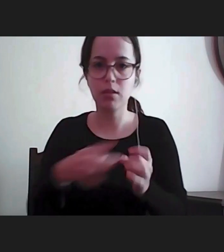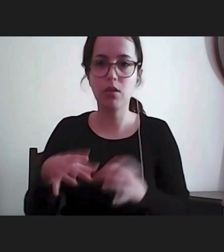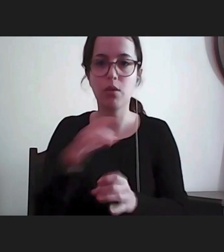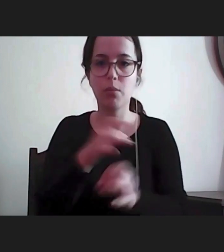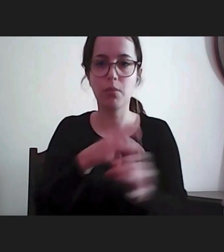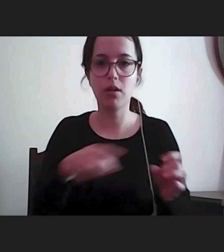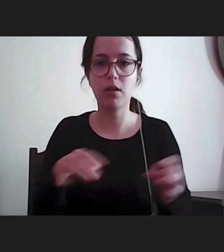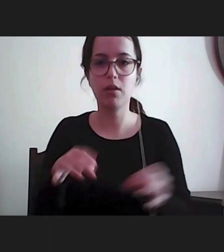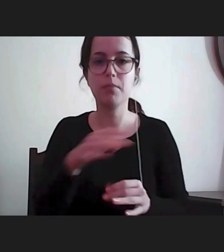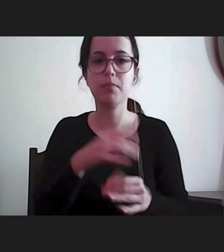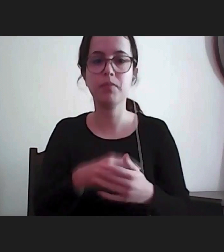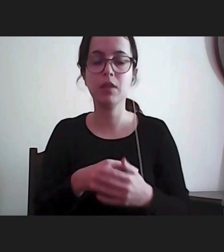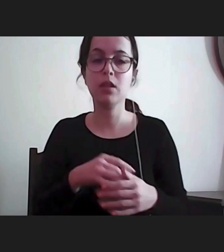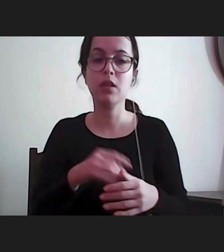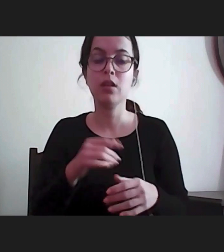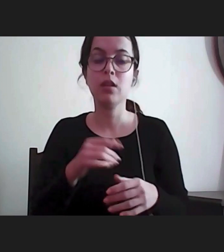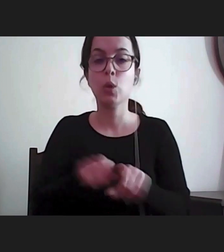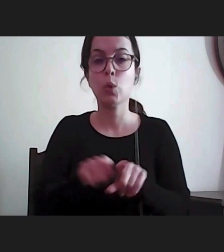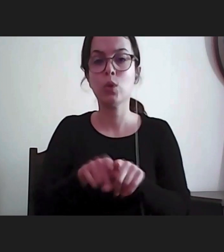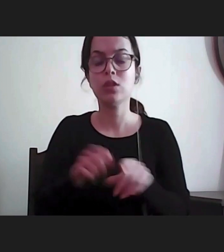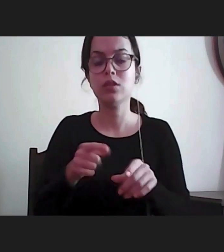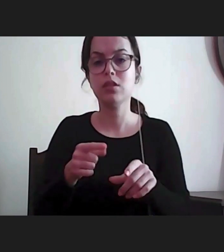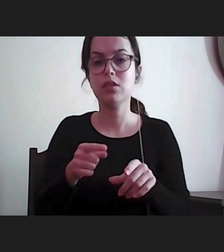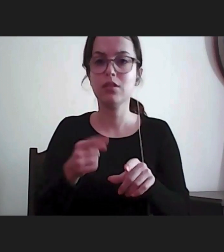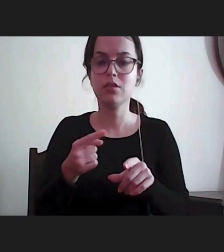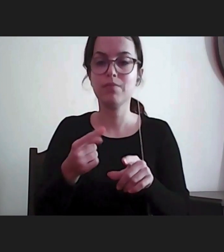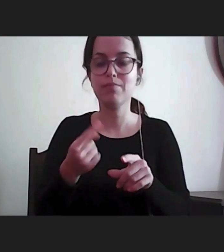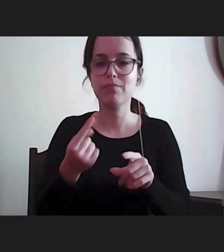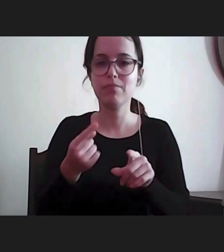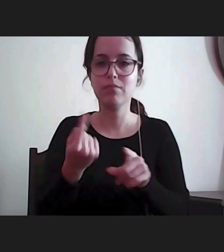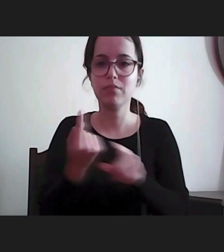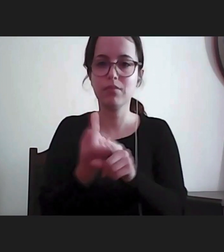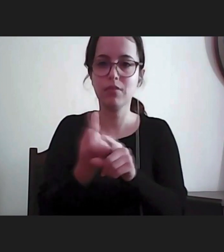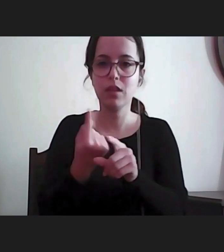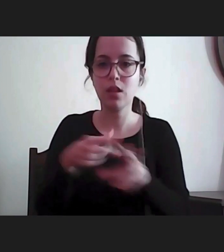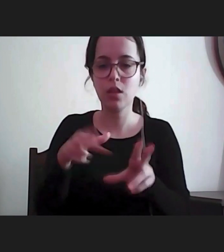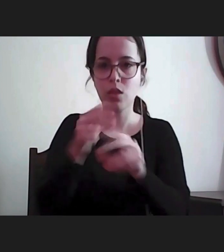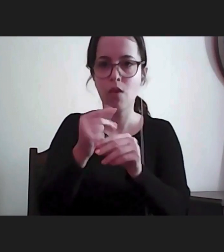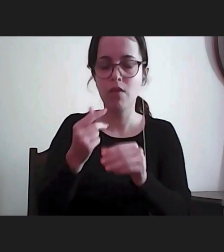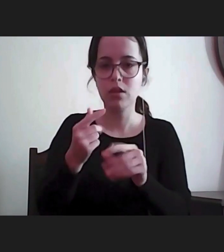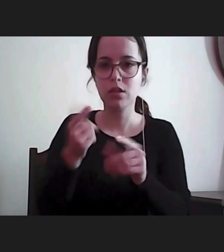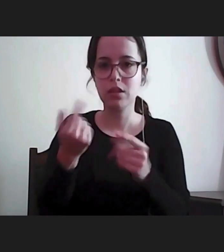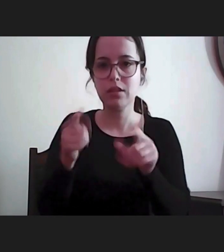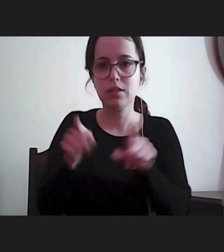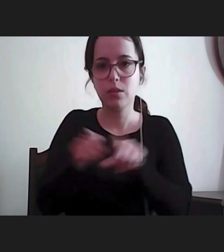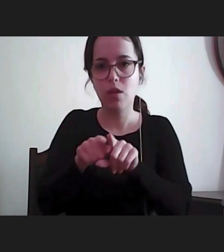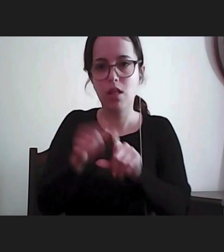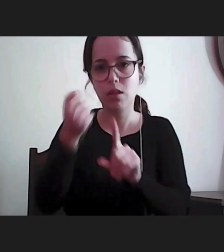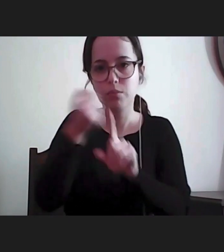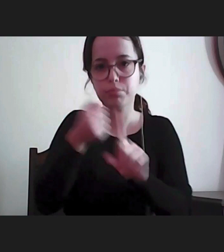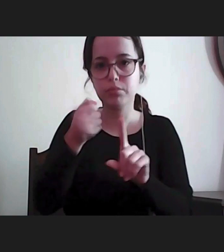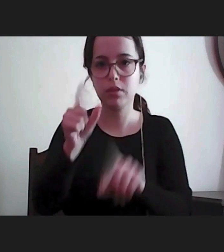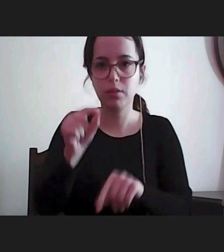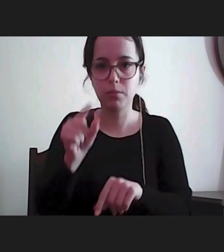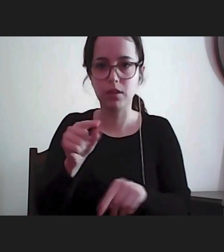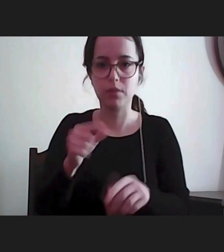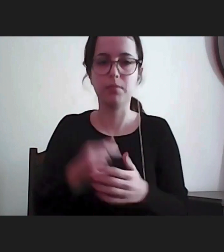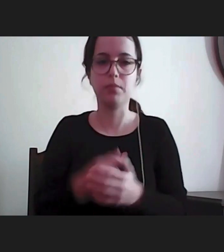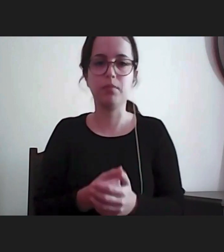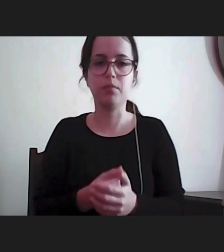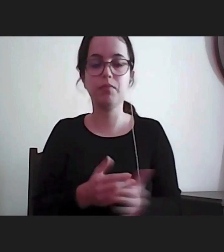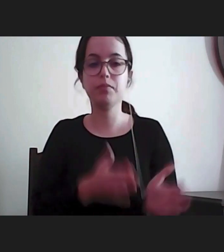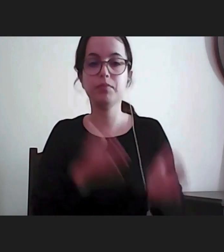sabemos, verdadeiramente novas e muito, muito desafiantes. Uma outra prioridade, agora mais